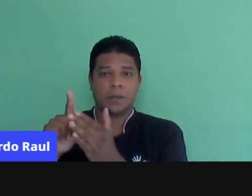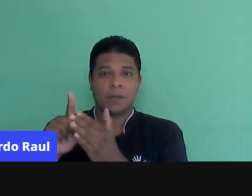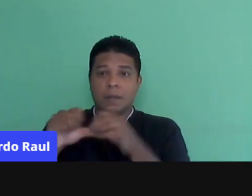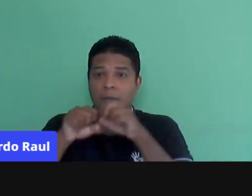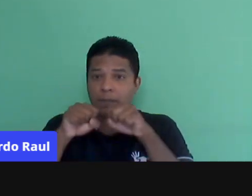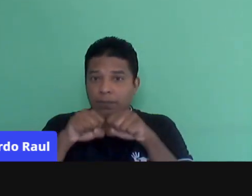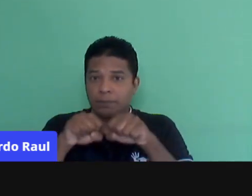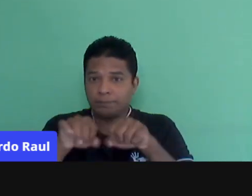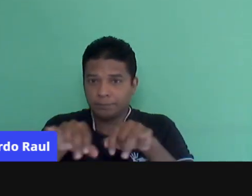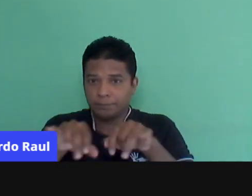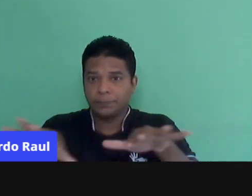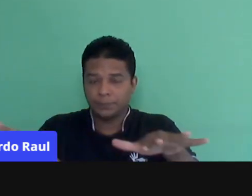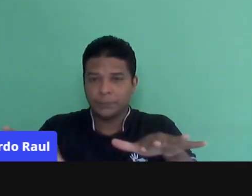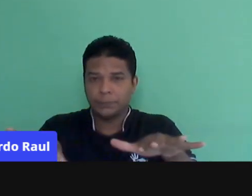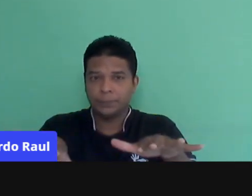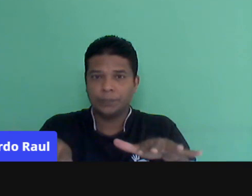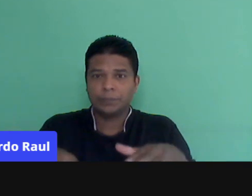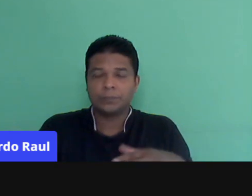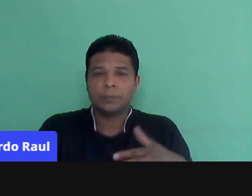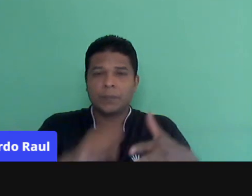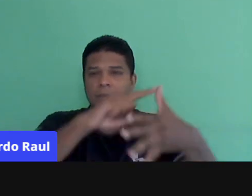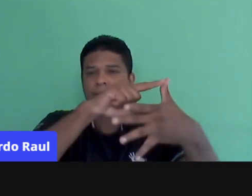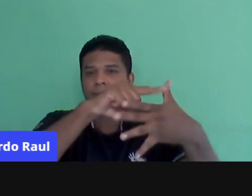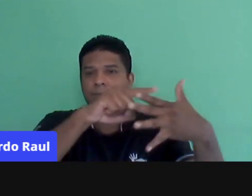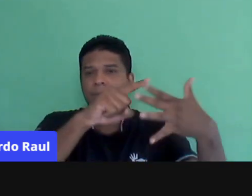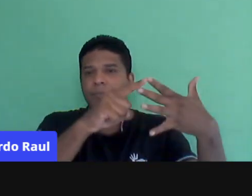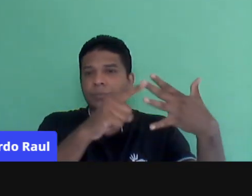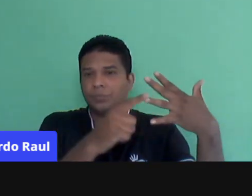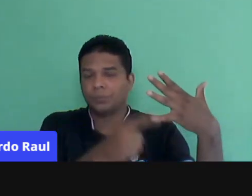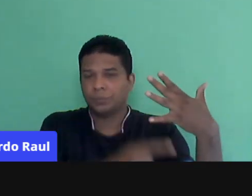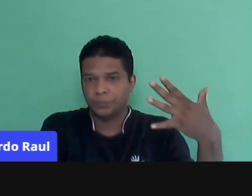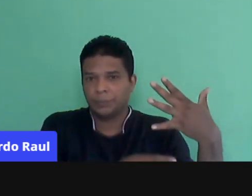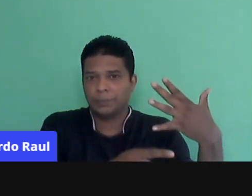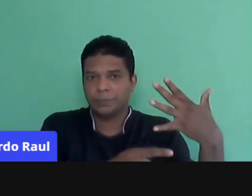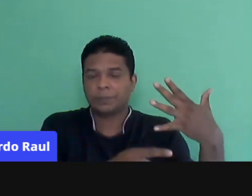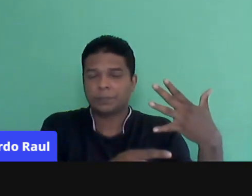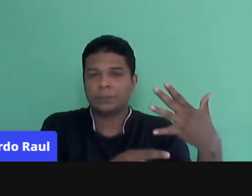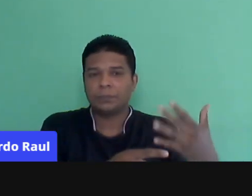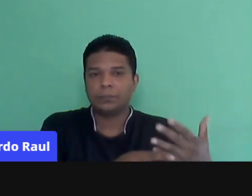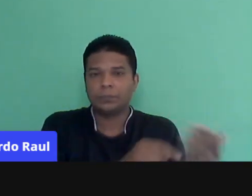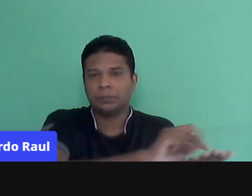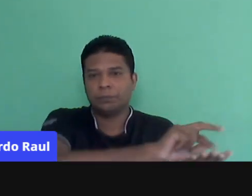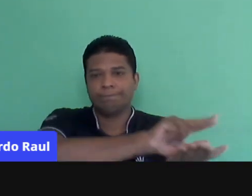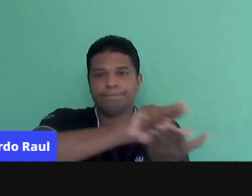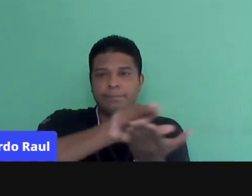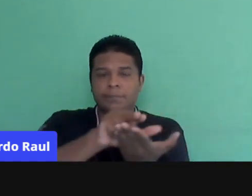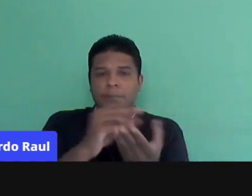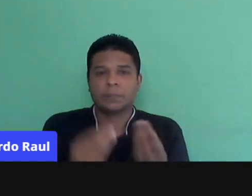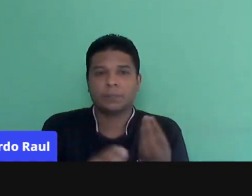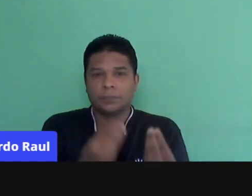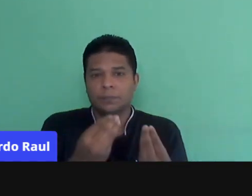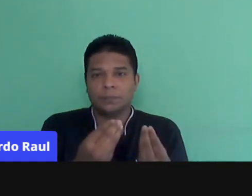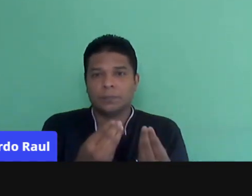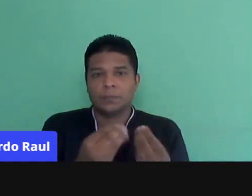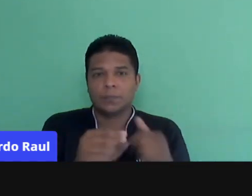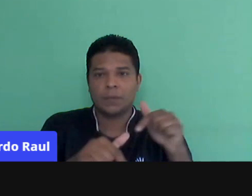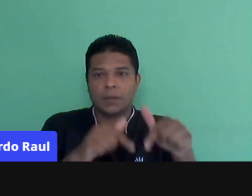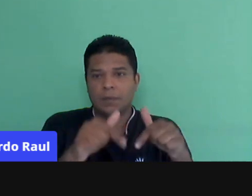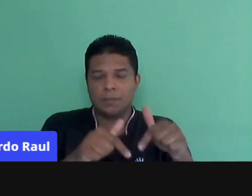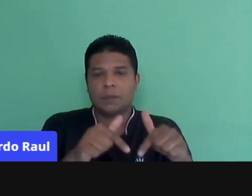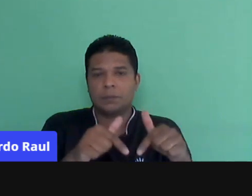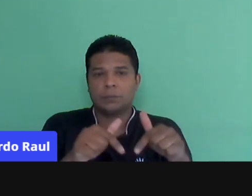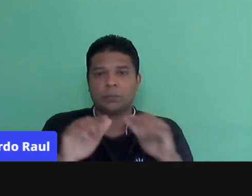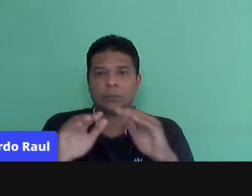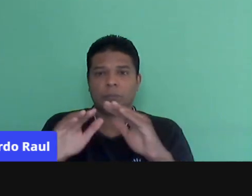nós temos várias vertentes, né, vários panoramas a respeito da condução do trabalho em salas de aula.